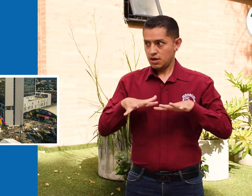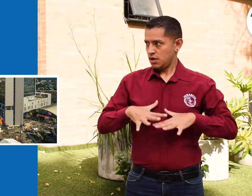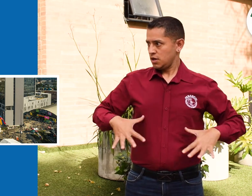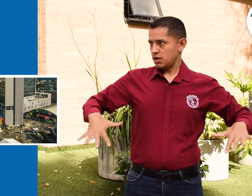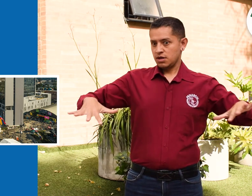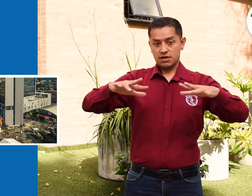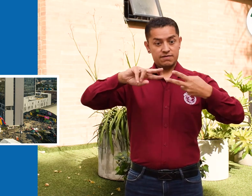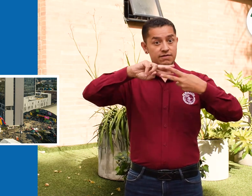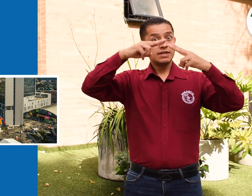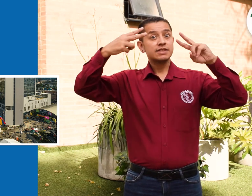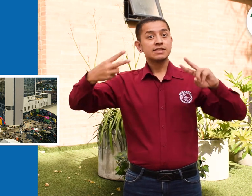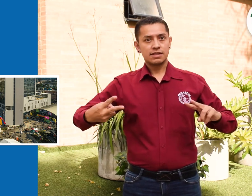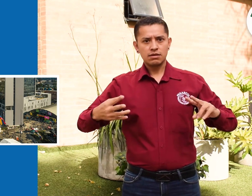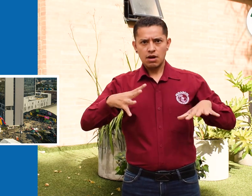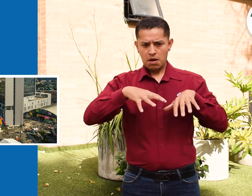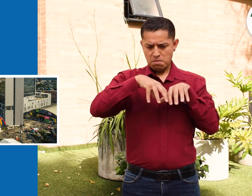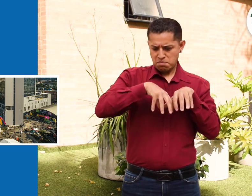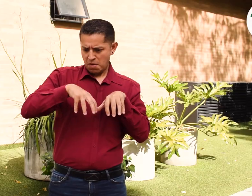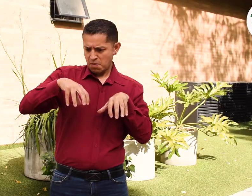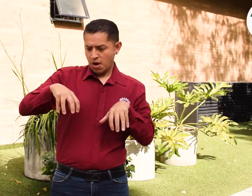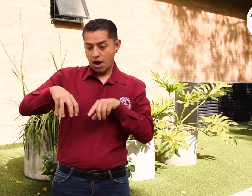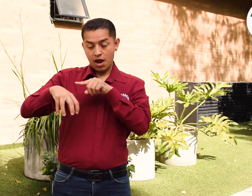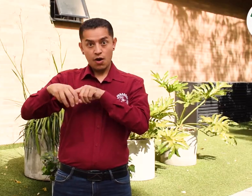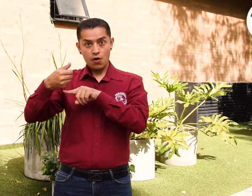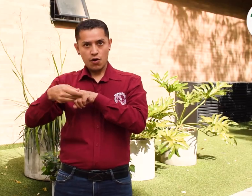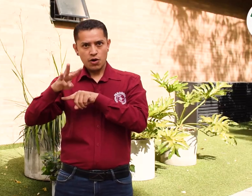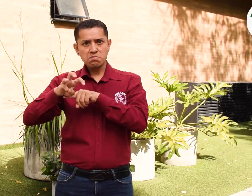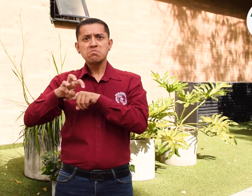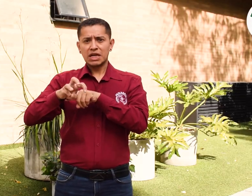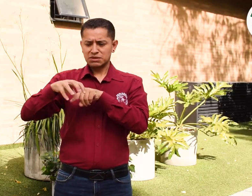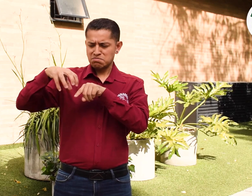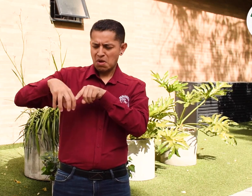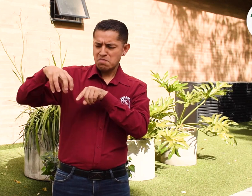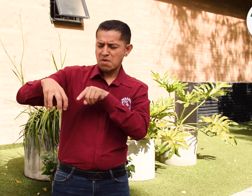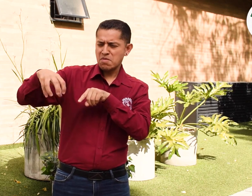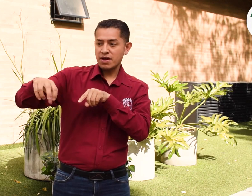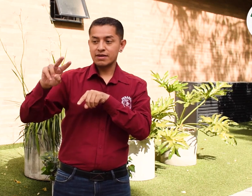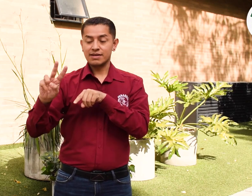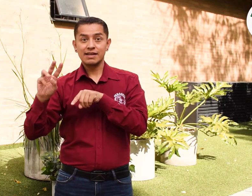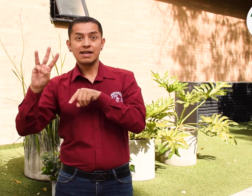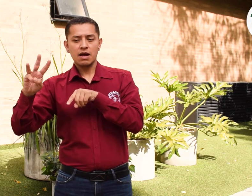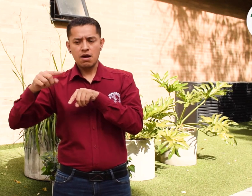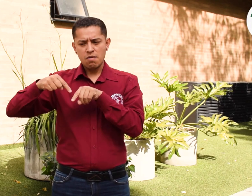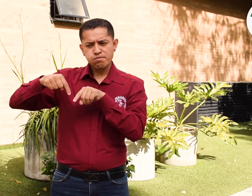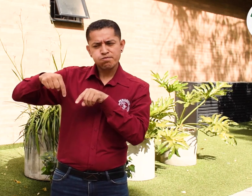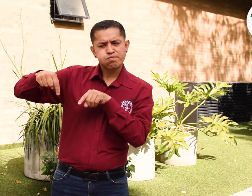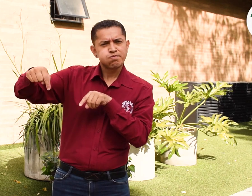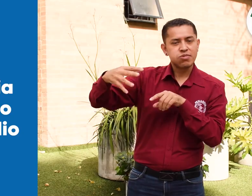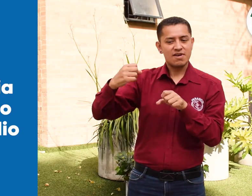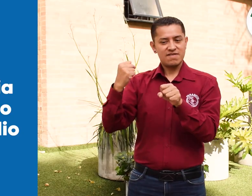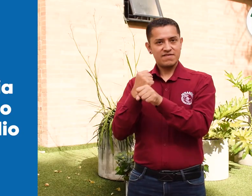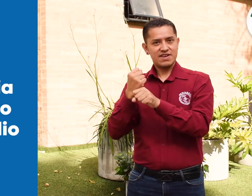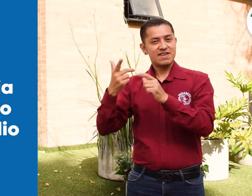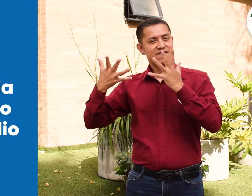En este espacio, en los pabellones 18 al 23, se realizará la